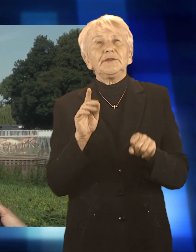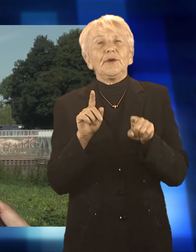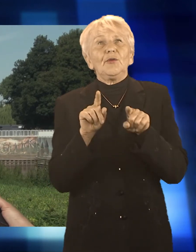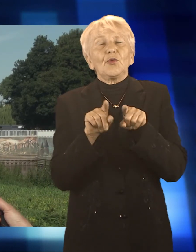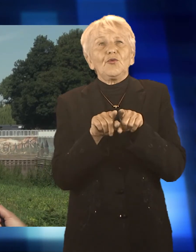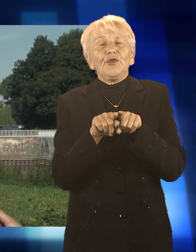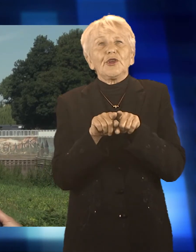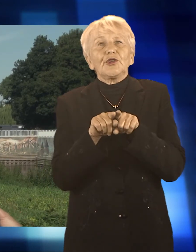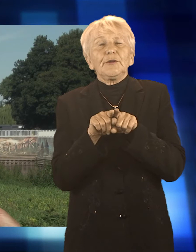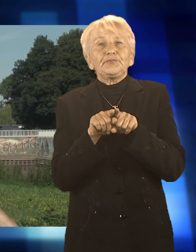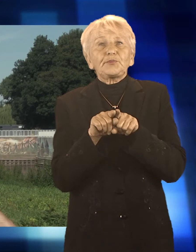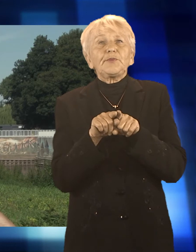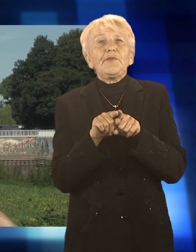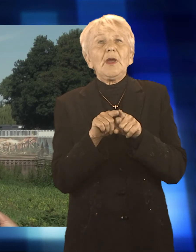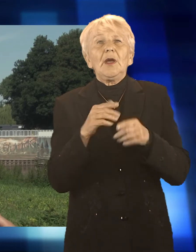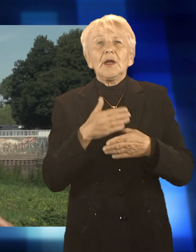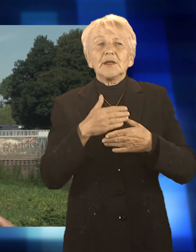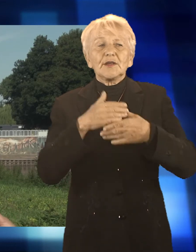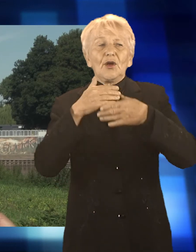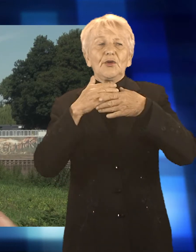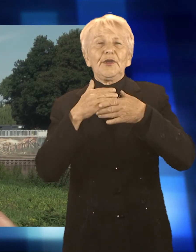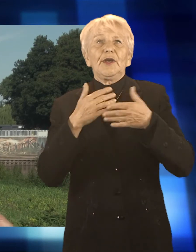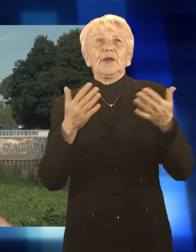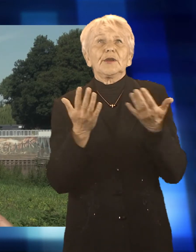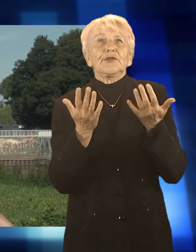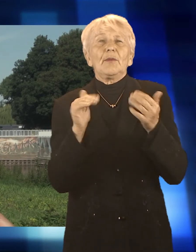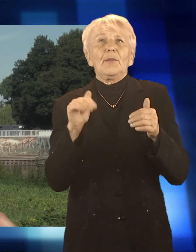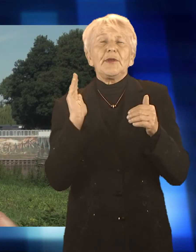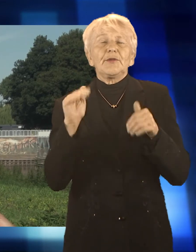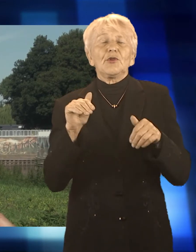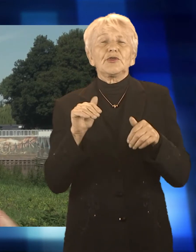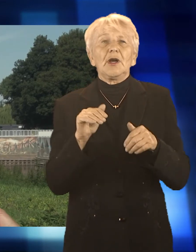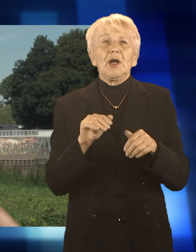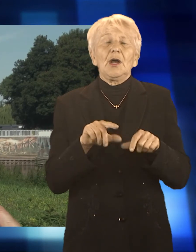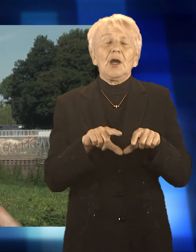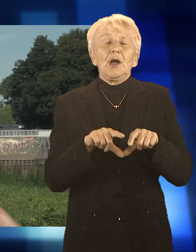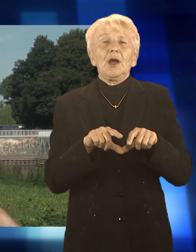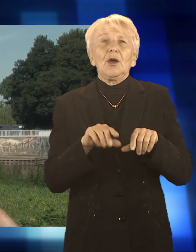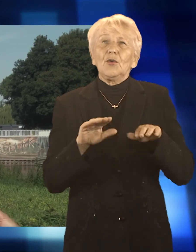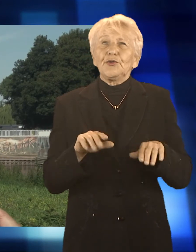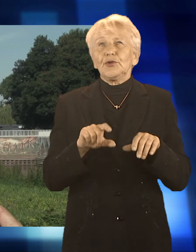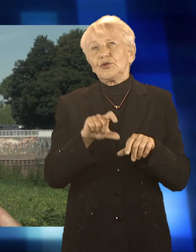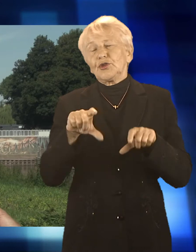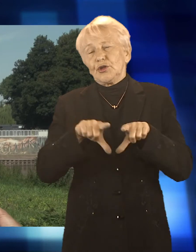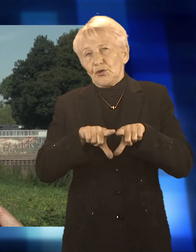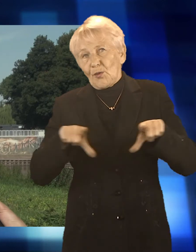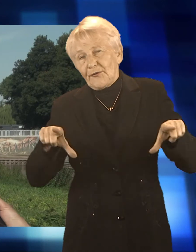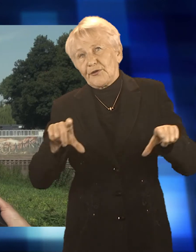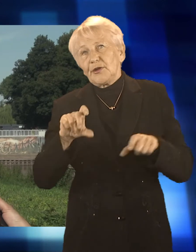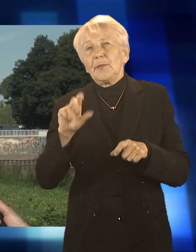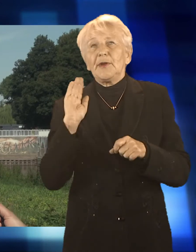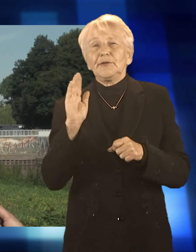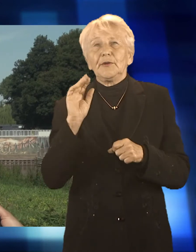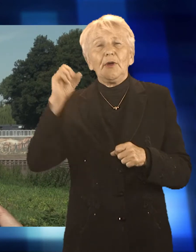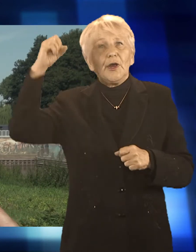mną będą schody, które będą również pełniły funkcję takiej widowni, na tych schodach będą ławki. Oprócz tego będą oczywiście kosze na śmieci, oświetlenie,